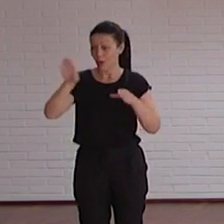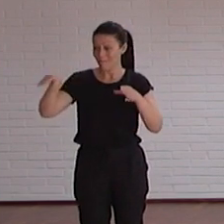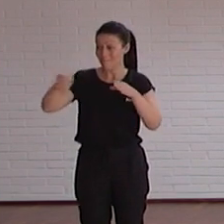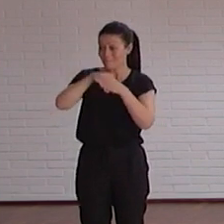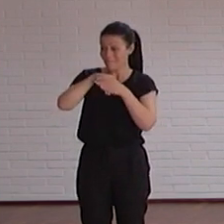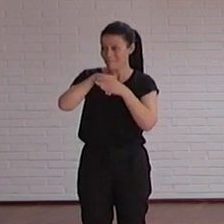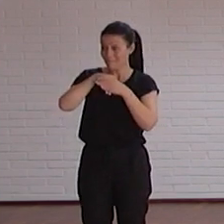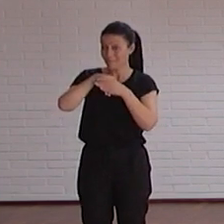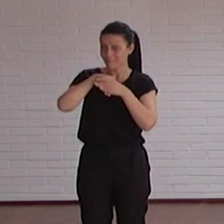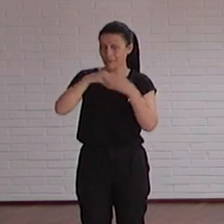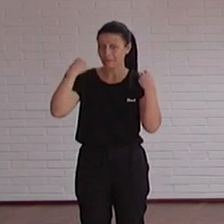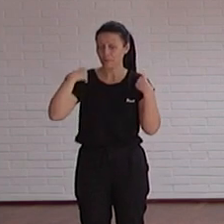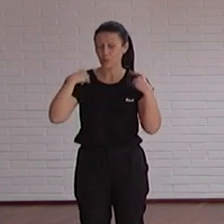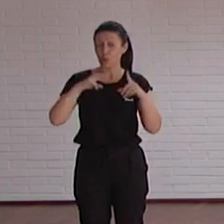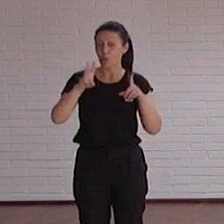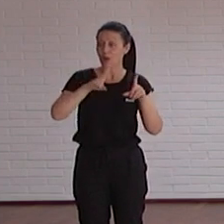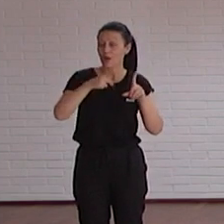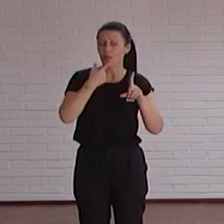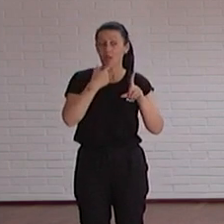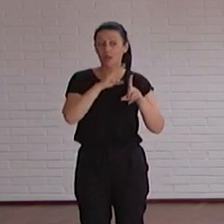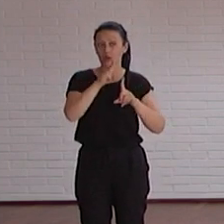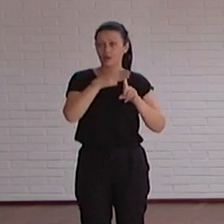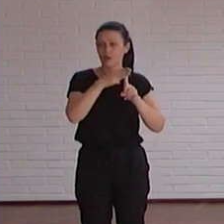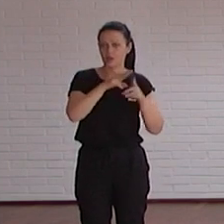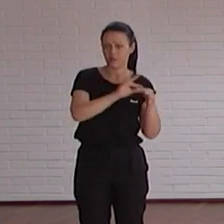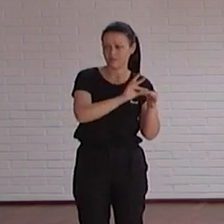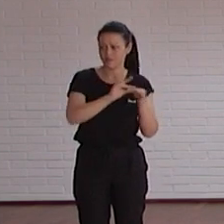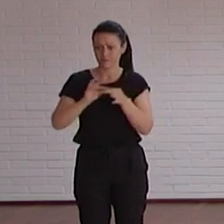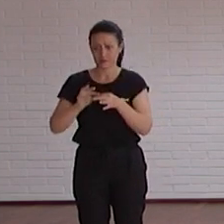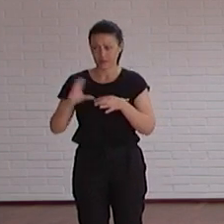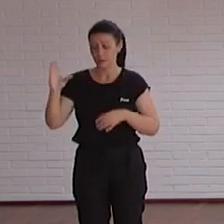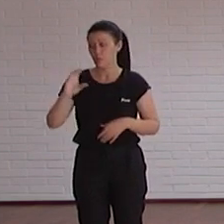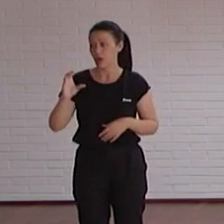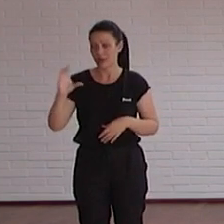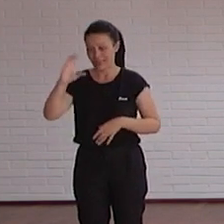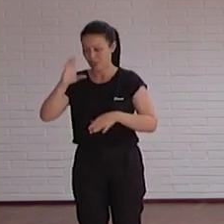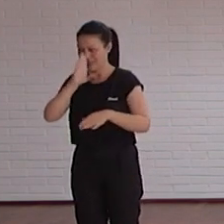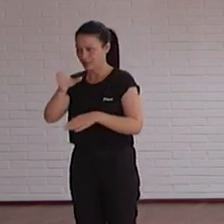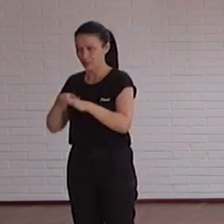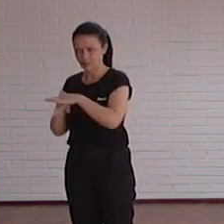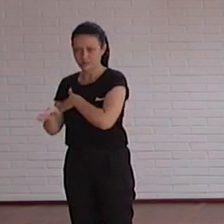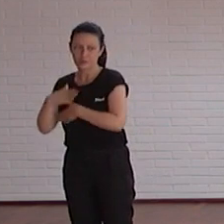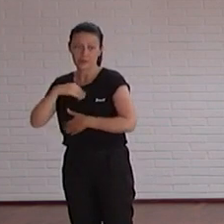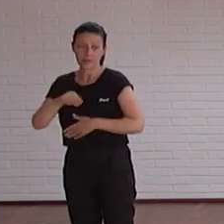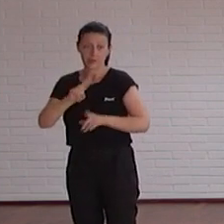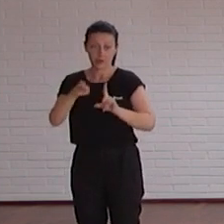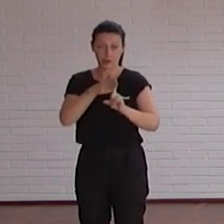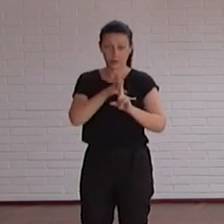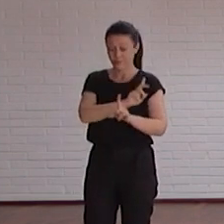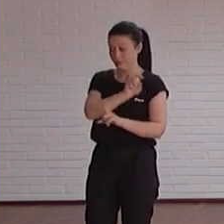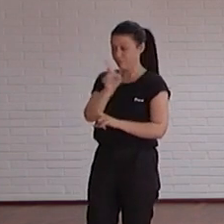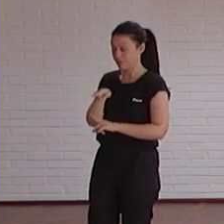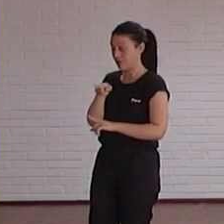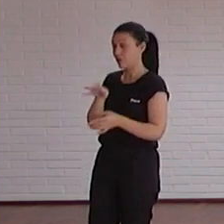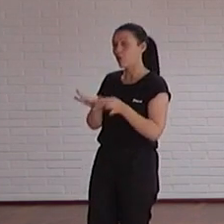propio Wallah digas yo quiero que mi web se valide en Catúa que lo podéis hacer igual entrando en Catúa pero ya que estás en tu web lo marcas y ya tienes